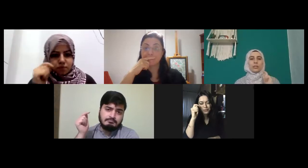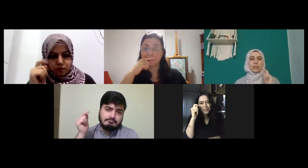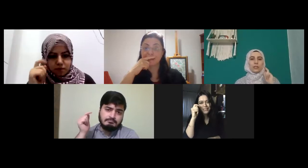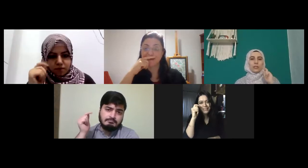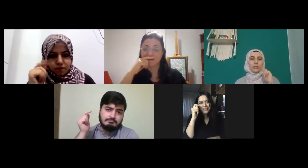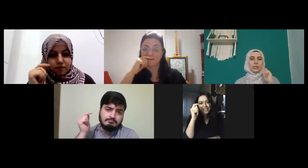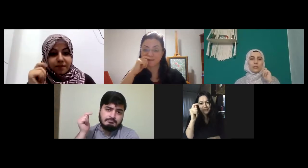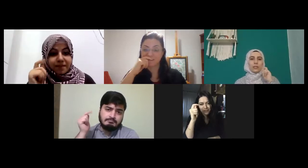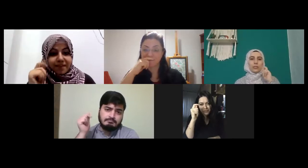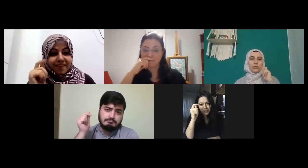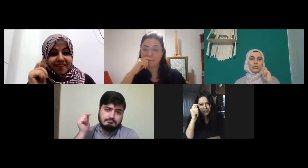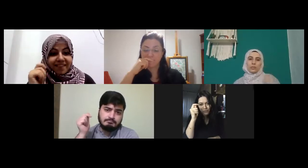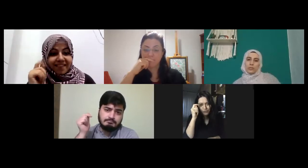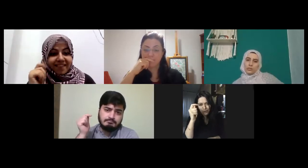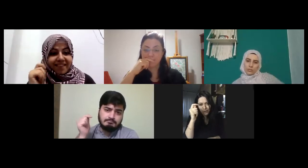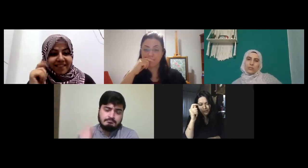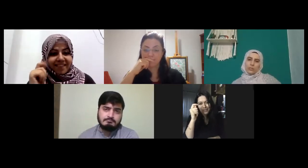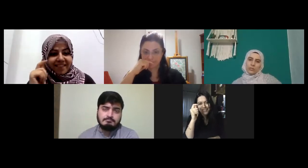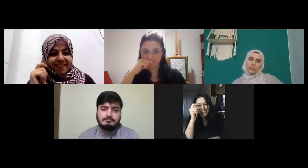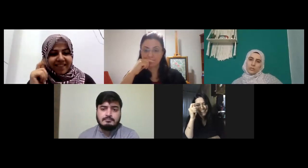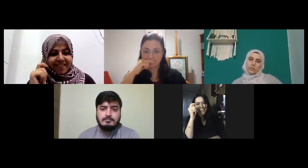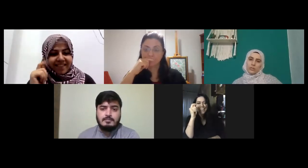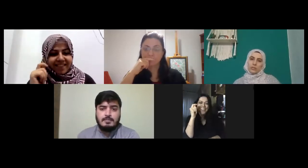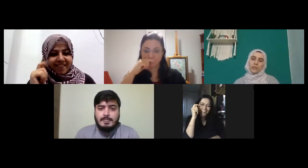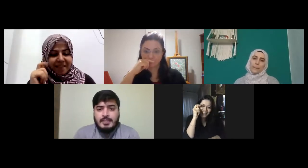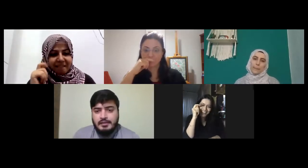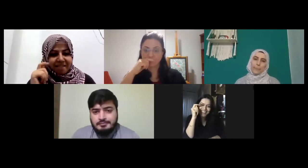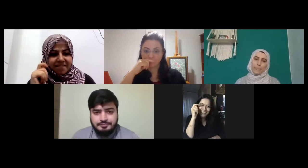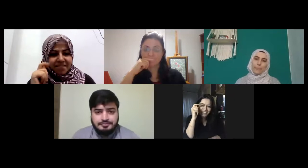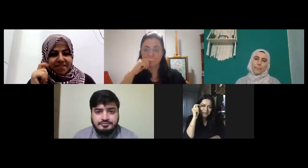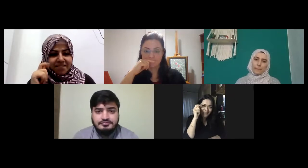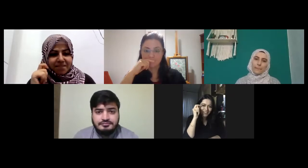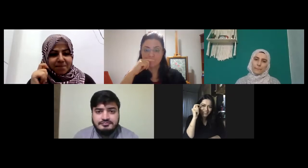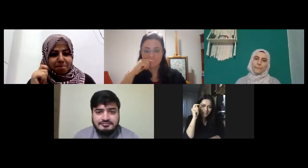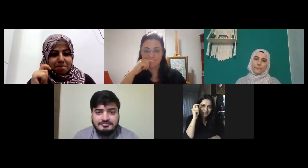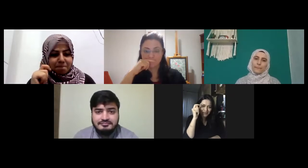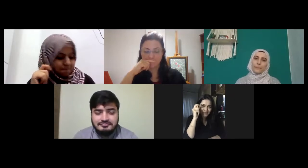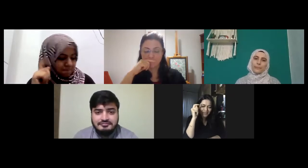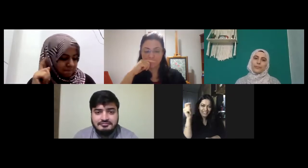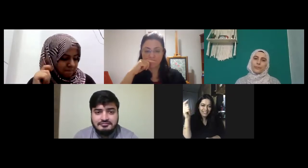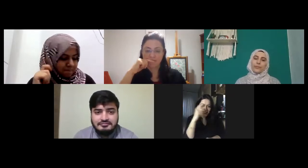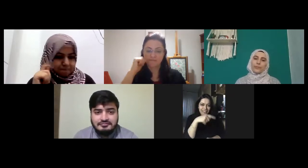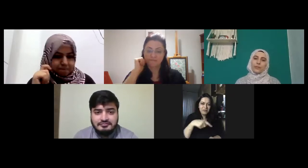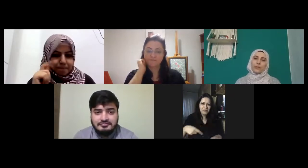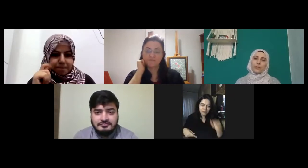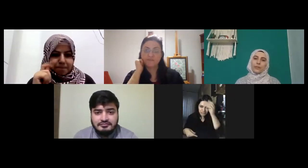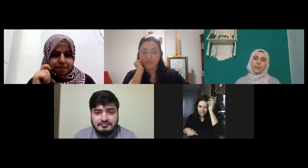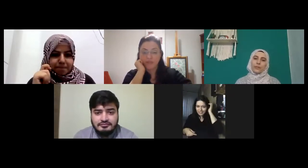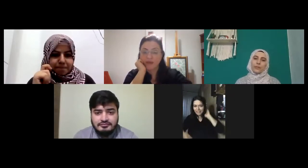tek başına mecbur zor gibi anlamları bir kere tekrar edeyim mi baştan